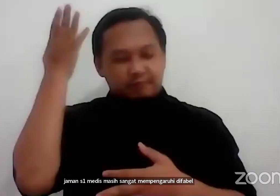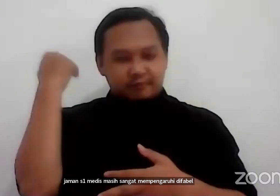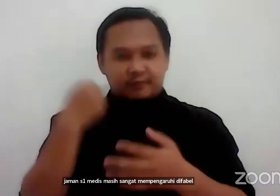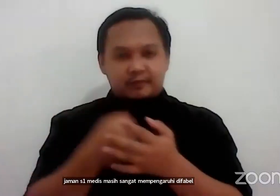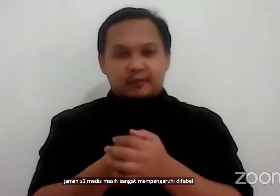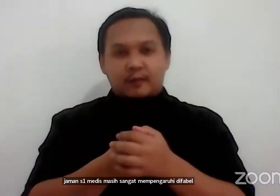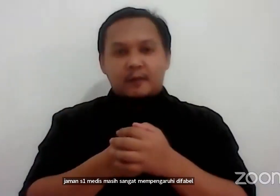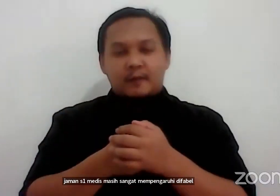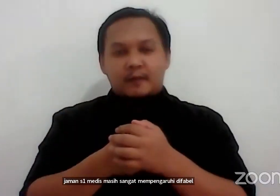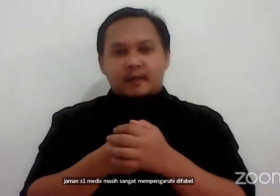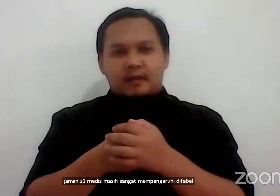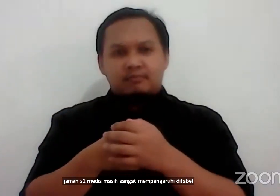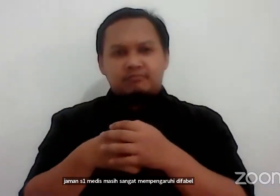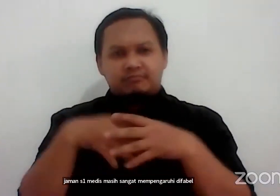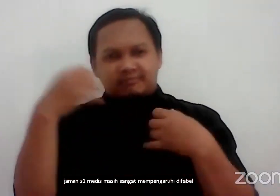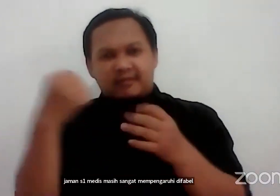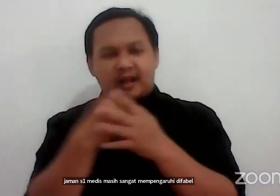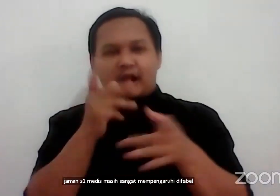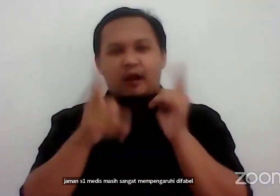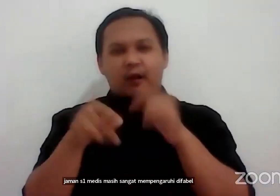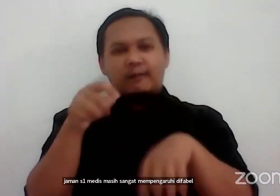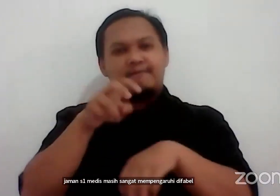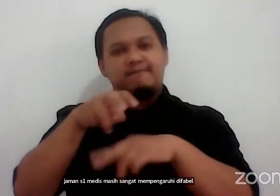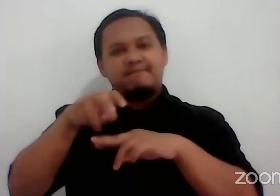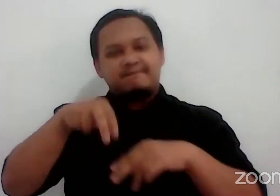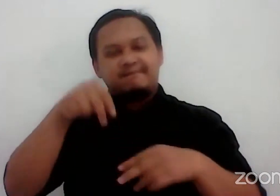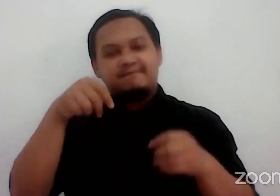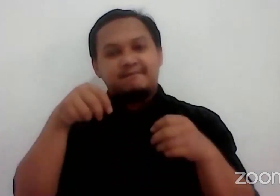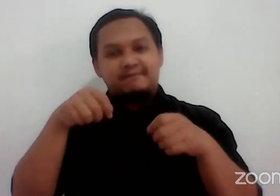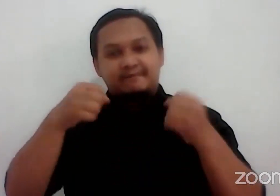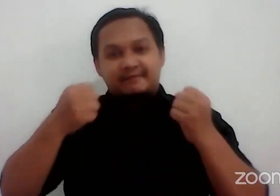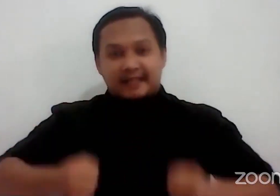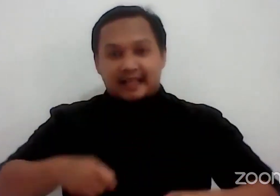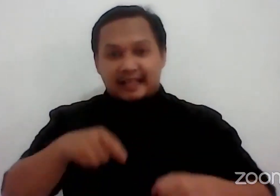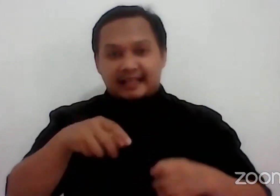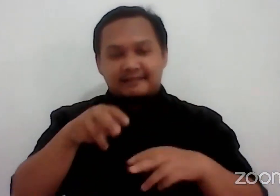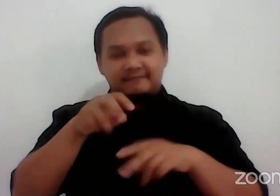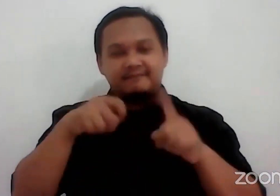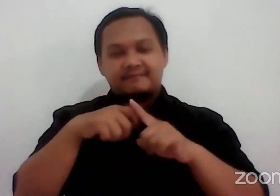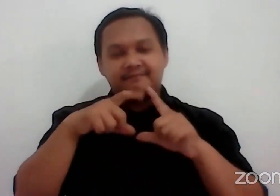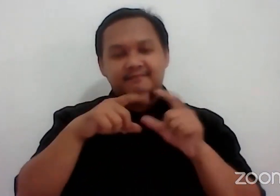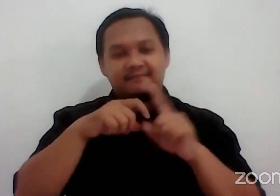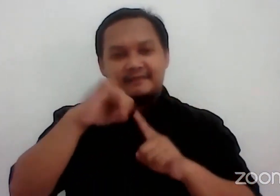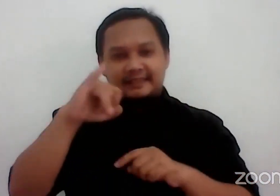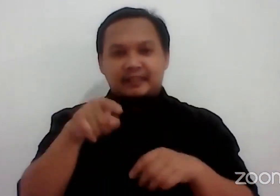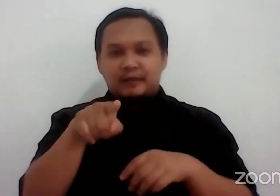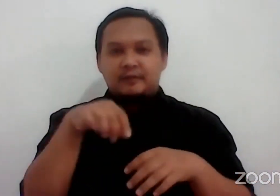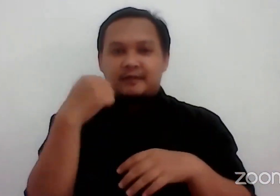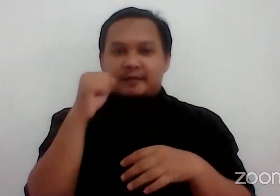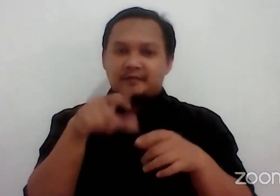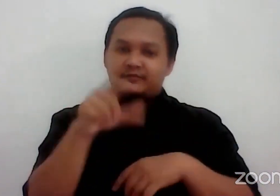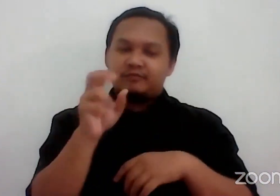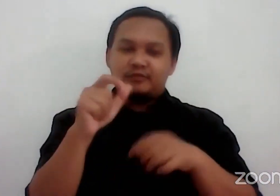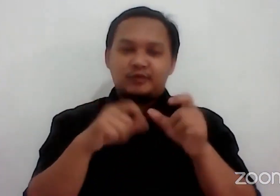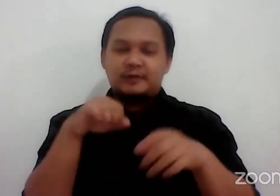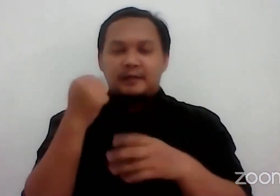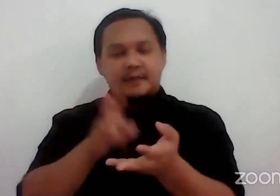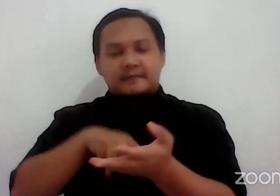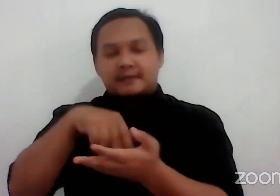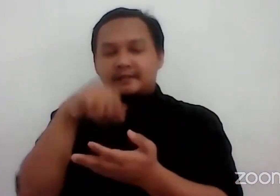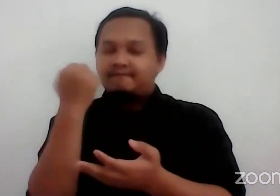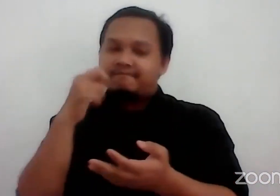Peteng Kalau kaki kamu Nggak bisa lurus Dan digerakkan Kamu nanti Nggak bisa berdiri Dan berjalan